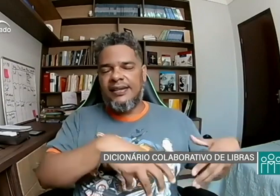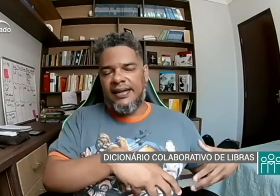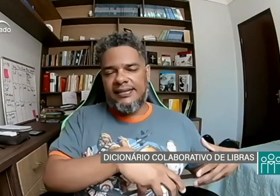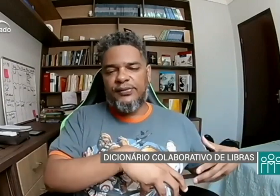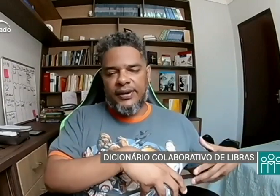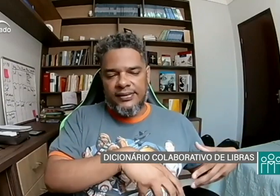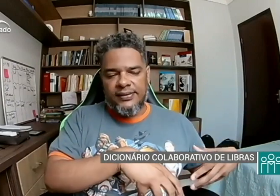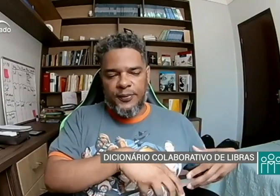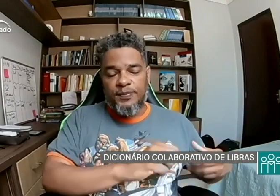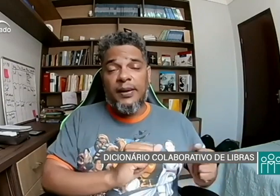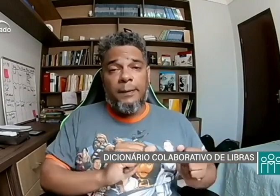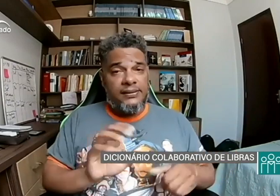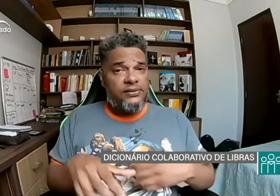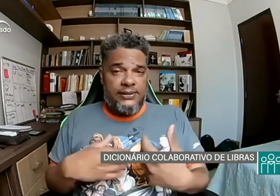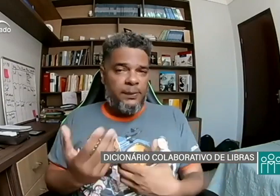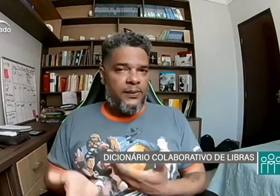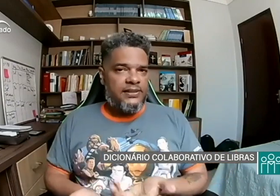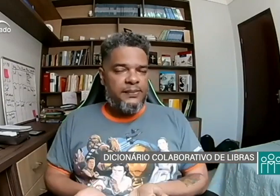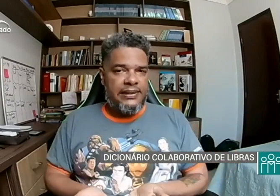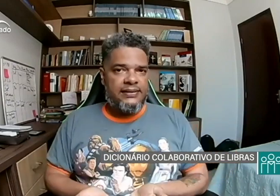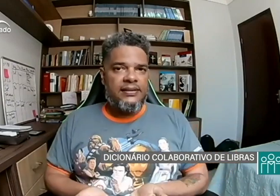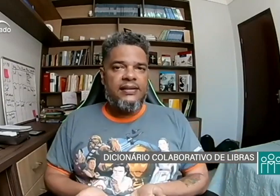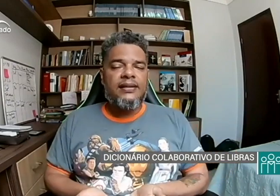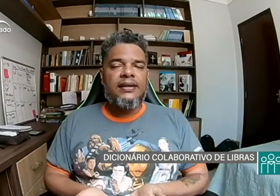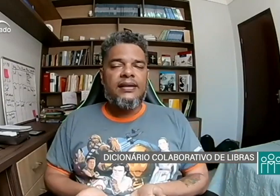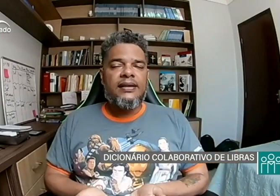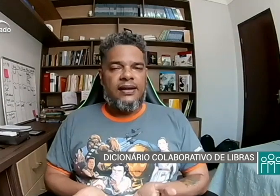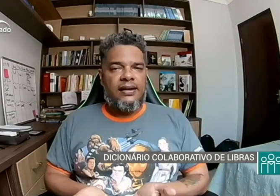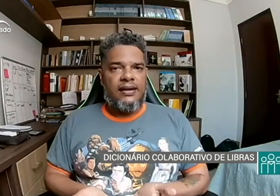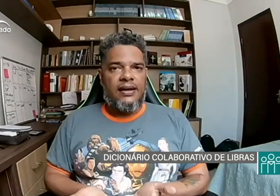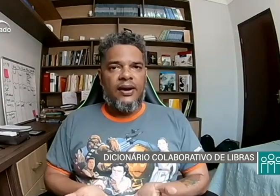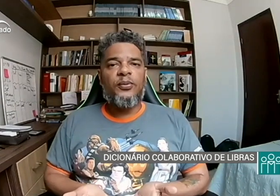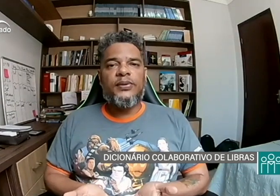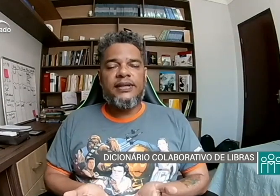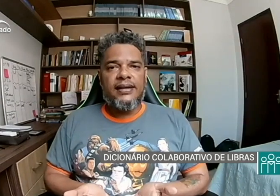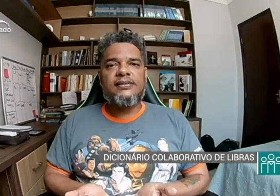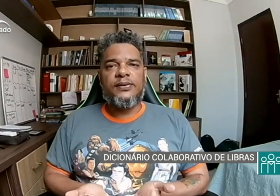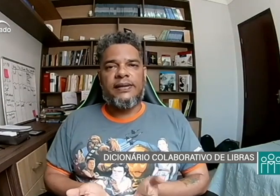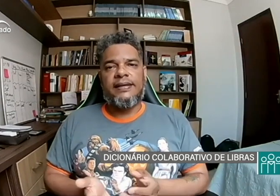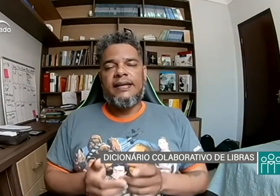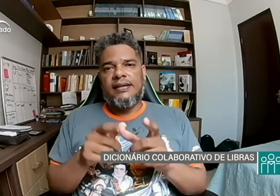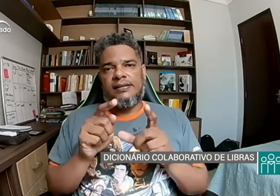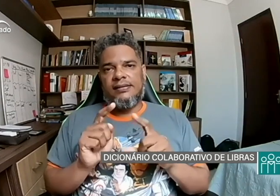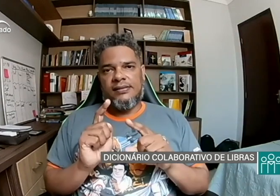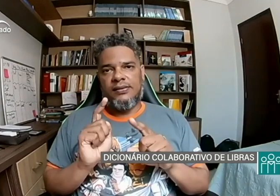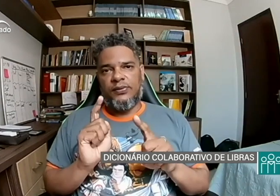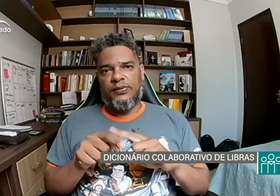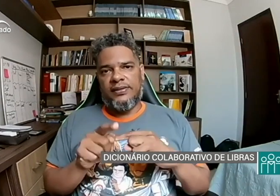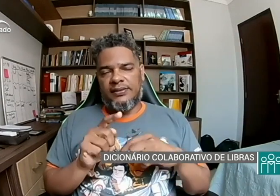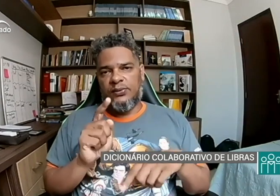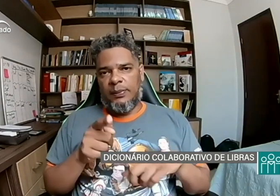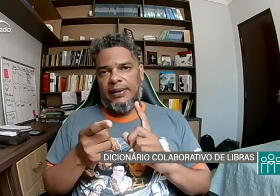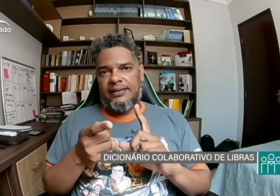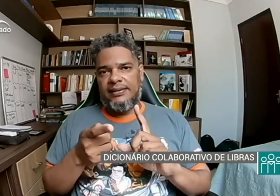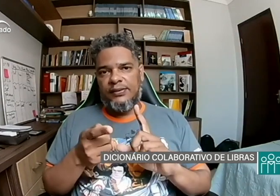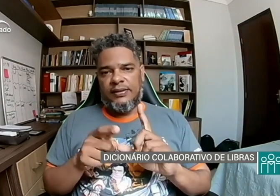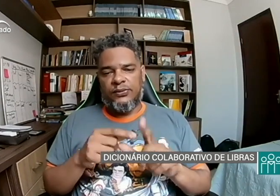variação. Mas isso não impossibilita a comunicação, né? Quando você entra no aplicativo, no